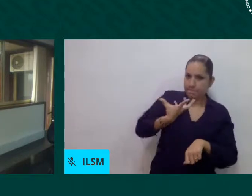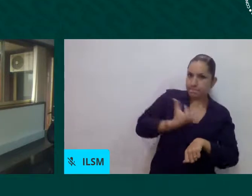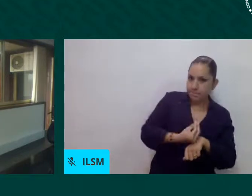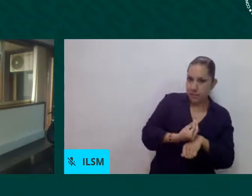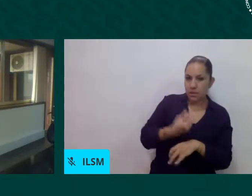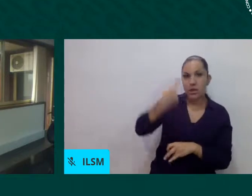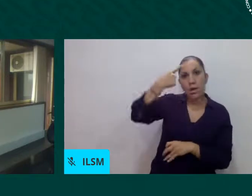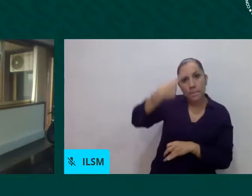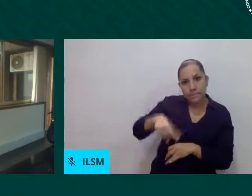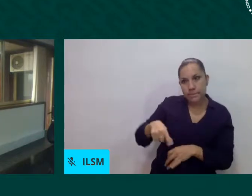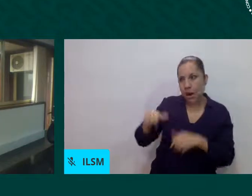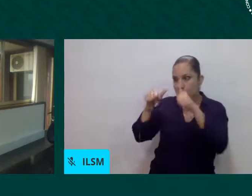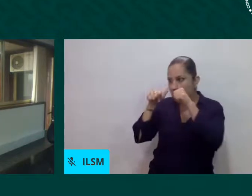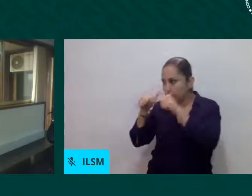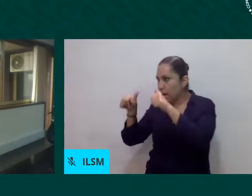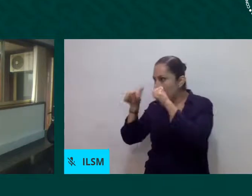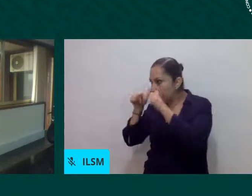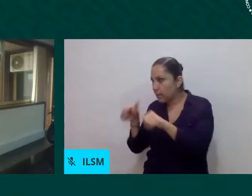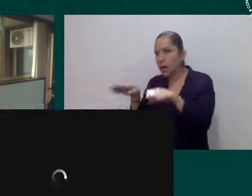distintas poblaciones que tenemos.